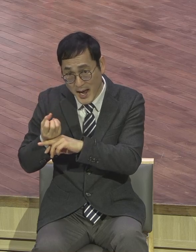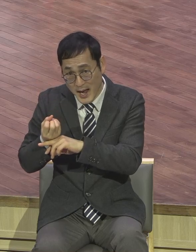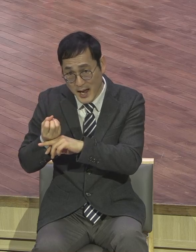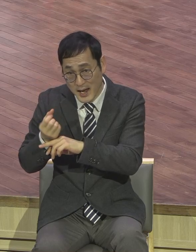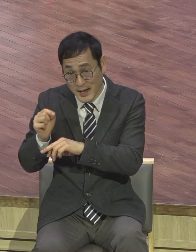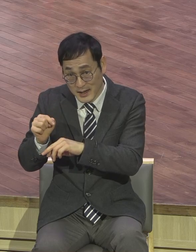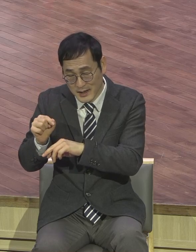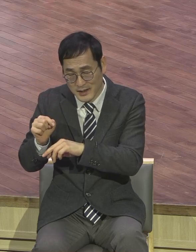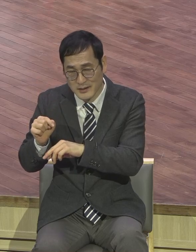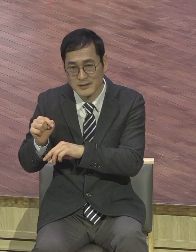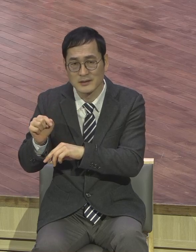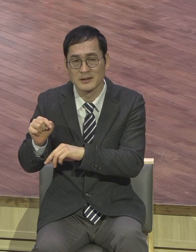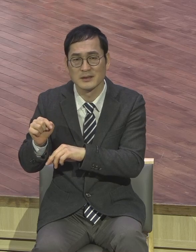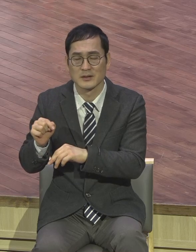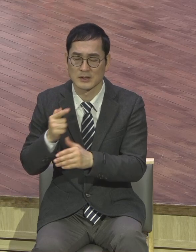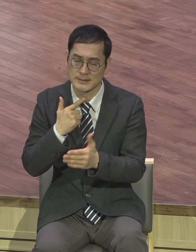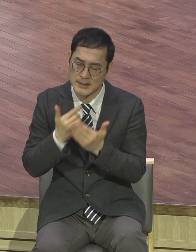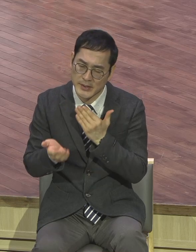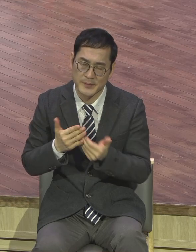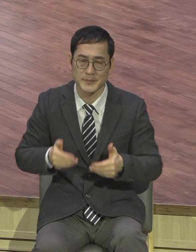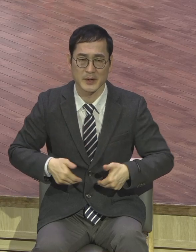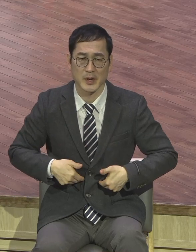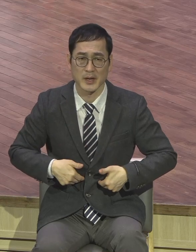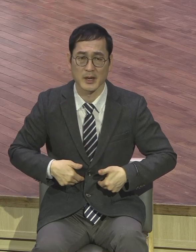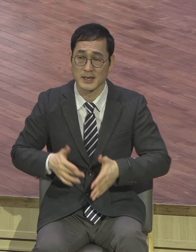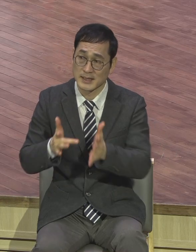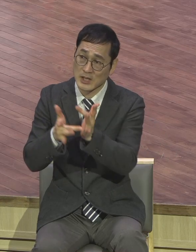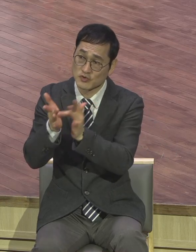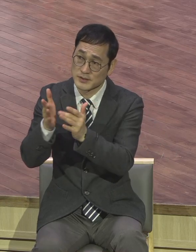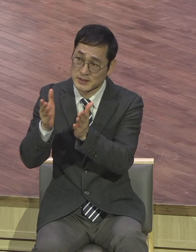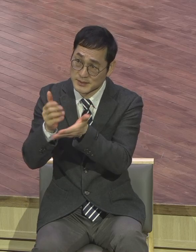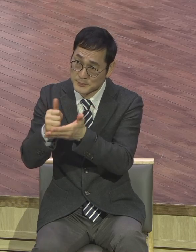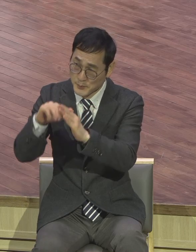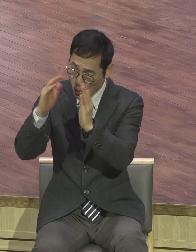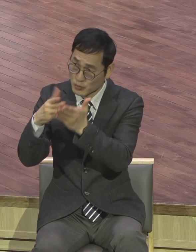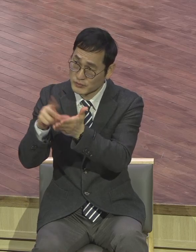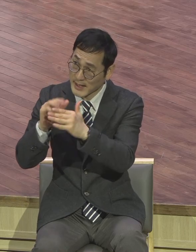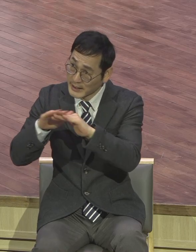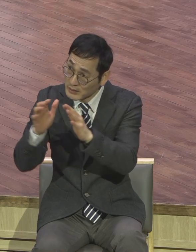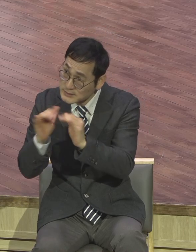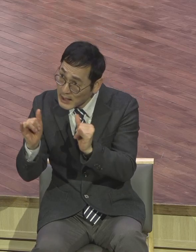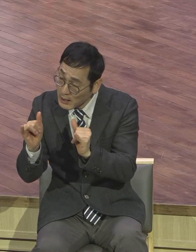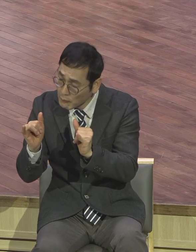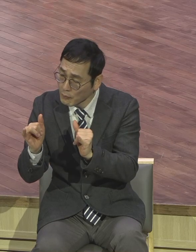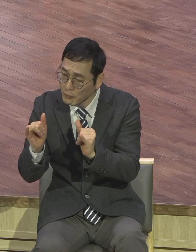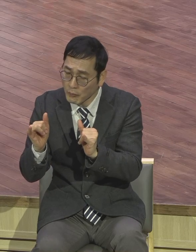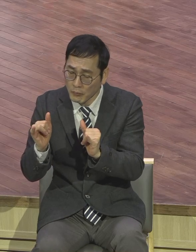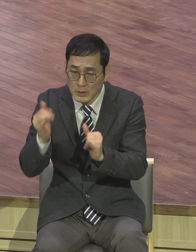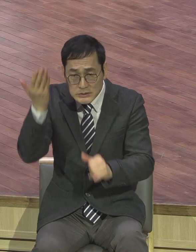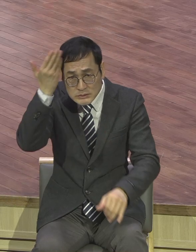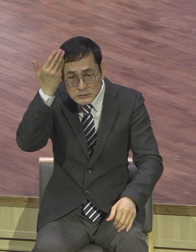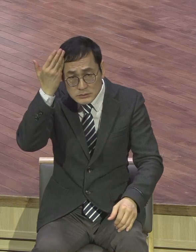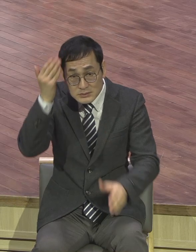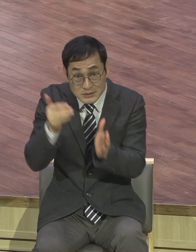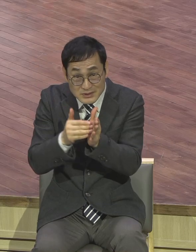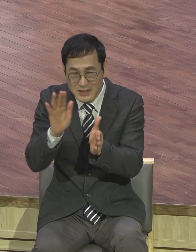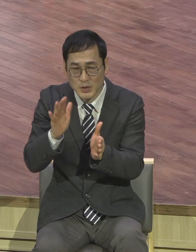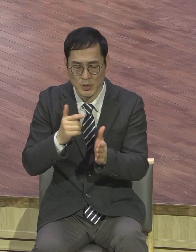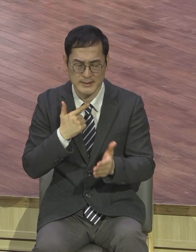정말 예수가 그리스도로 내 인생의 모든 문제 해결했는데 본인이 체험해 봐야 된다니까. 아는 것은 귀신도 안다니까. 이걸